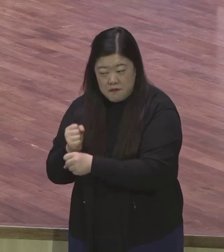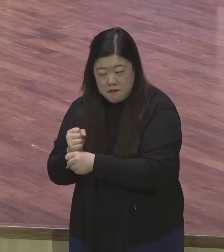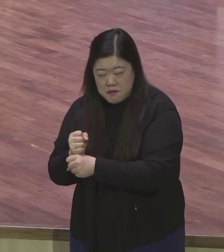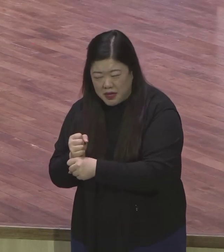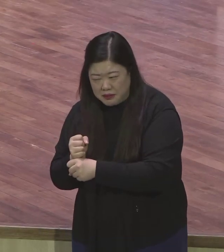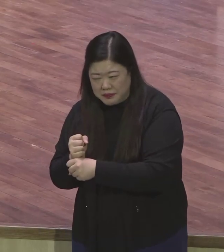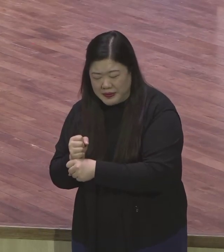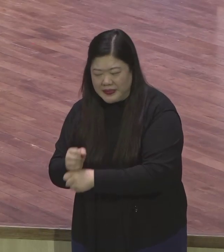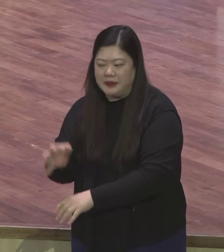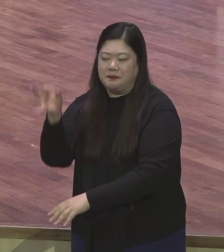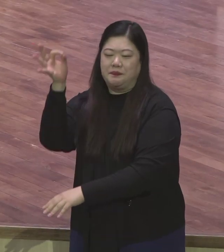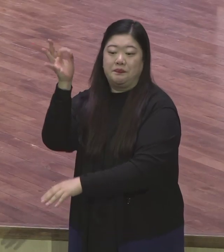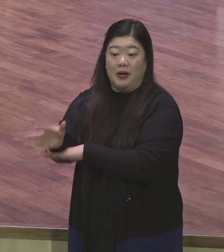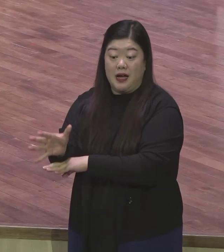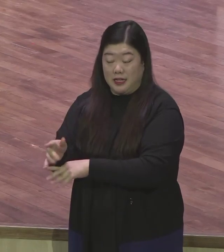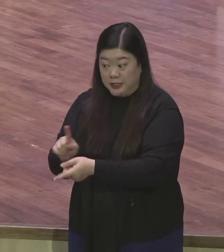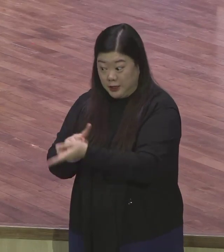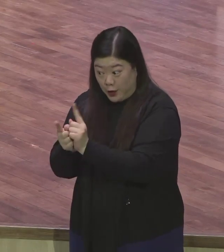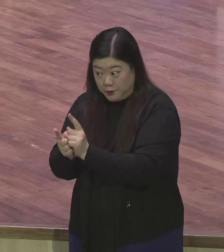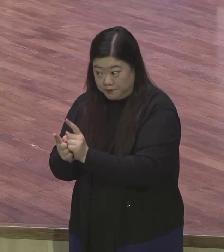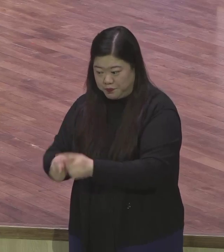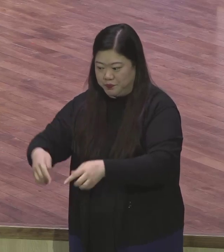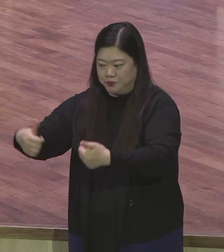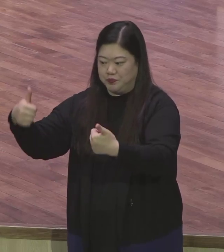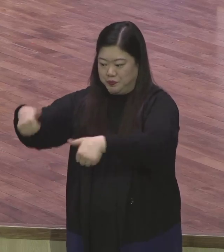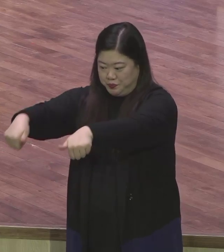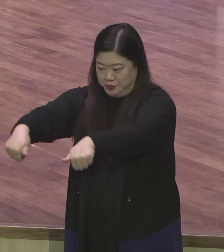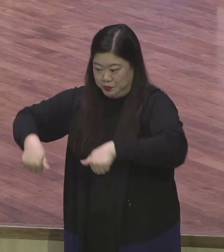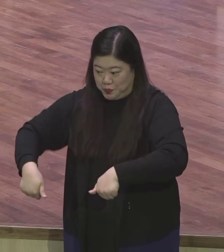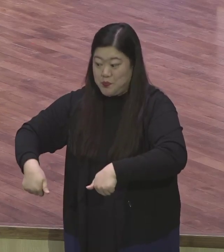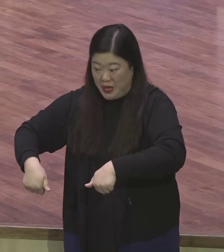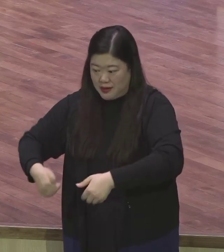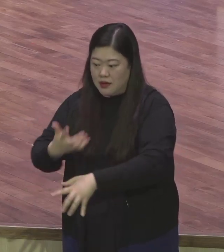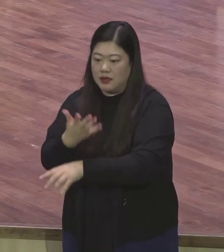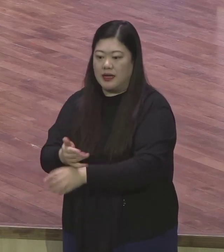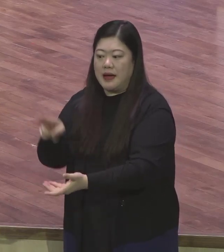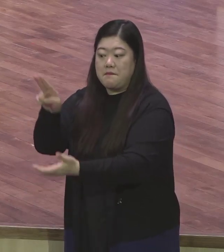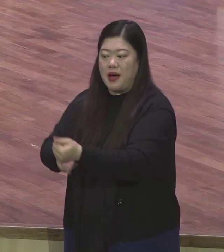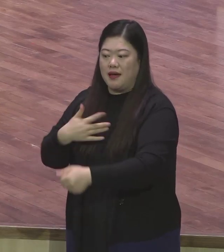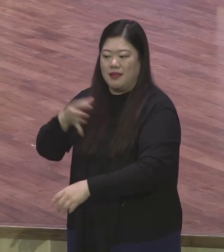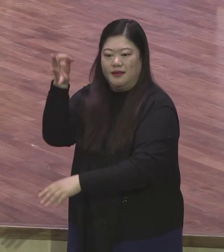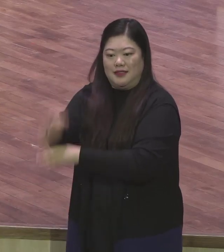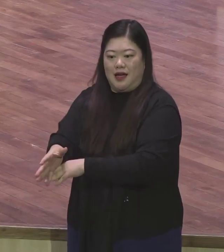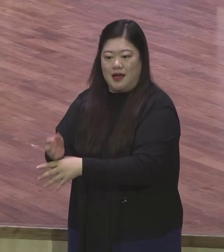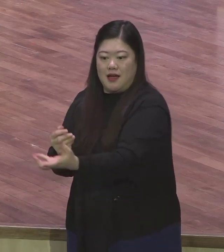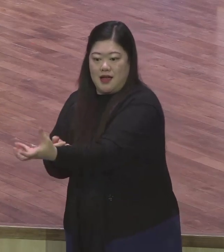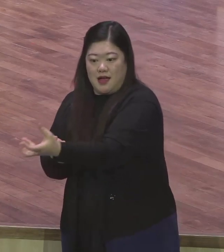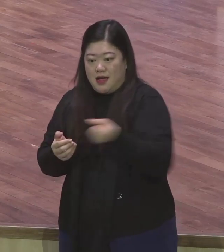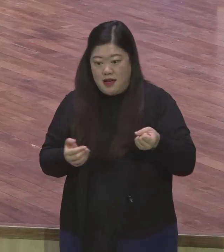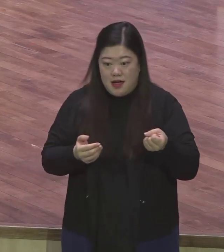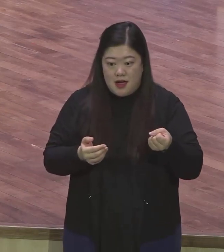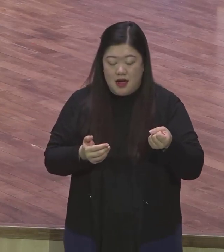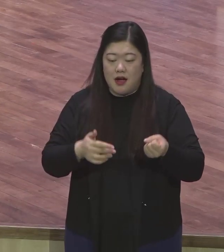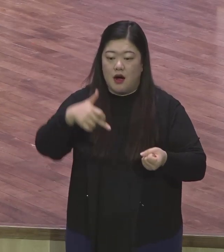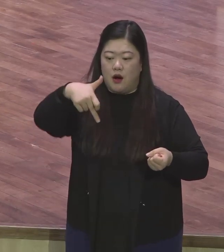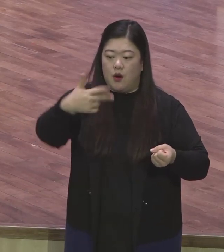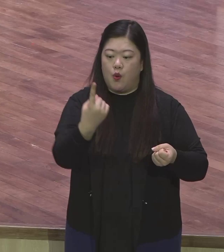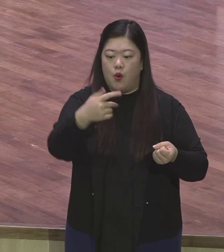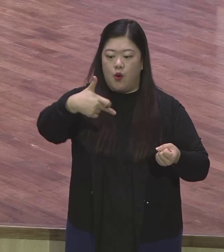사버렸어요 제조법을 사가지고 이름을 코카콜라라는 이런 상표를 등록해가지고 본격적으로 콜라